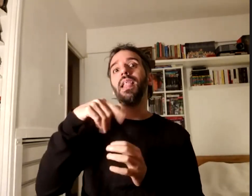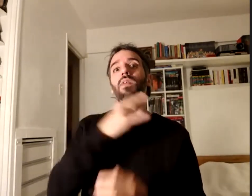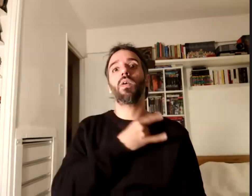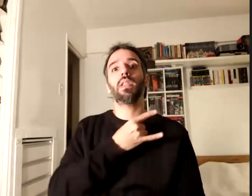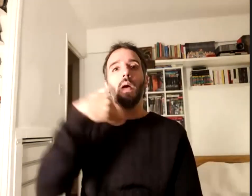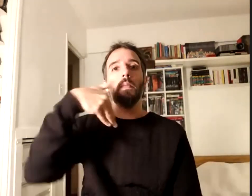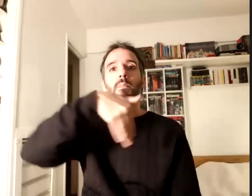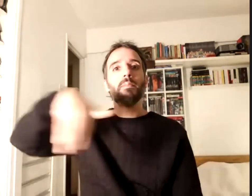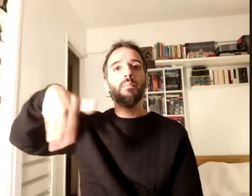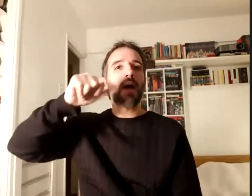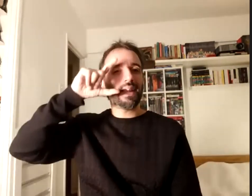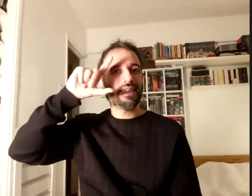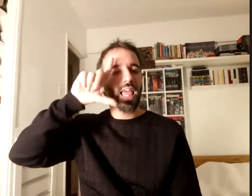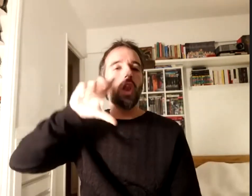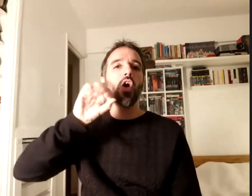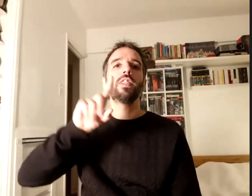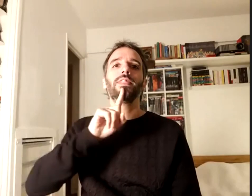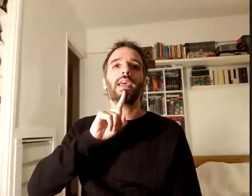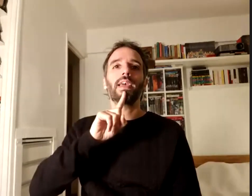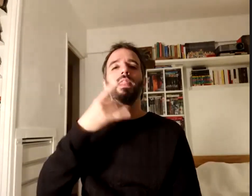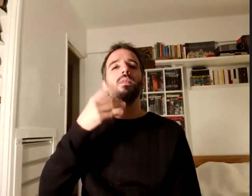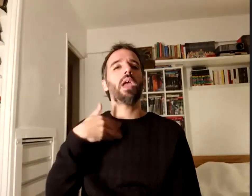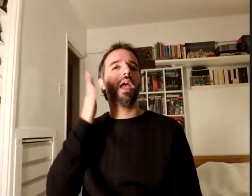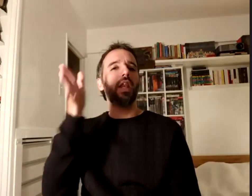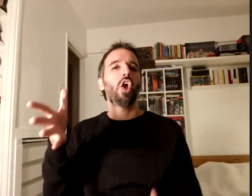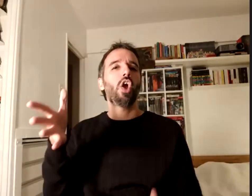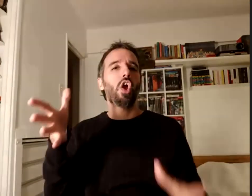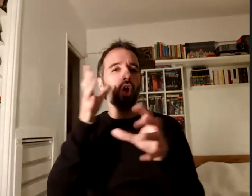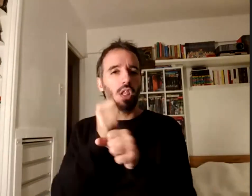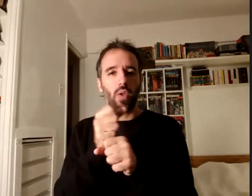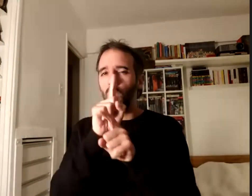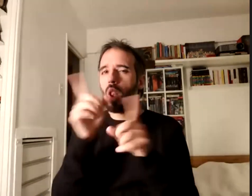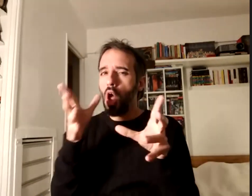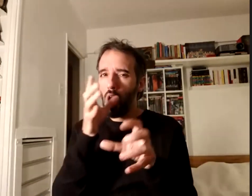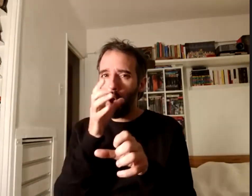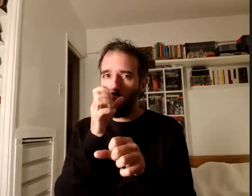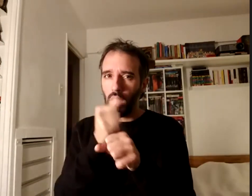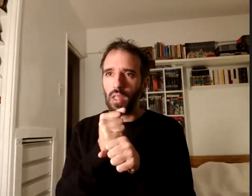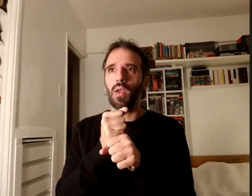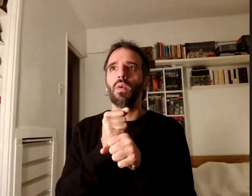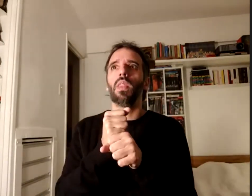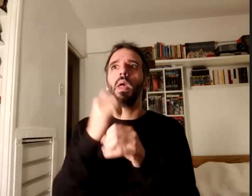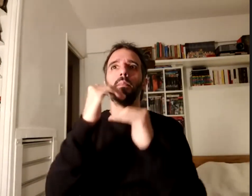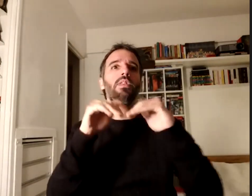tenía que tomar un colectivo que no era un colectivo de piso bajo era uno de los de antes alto